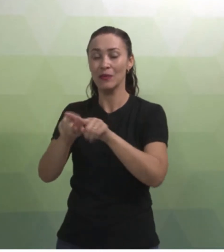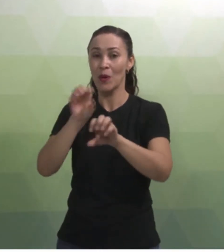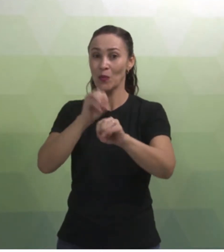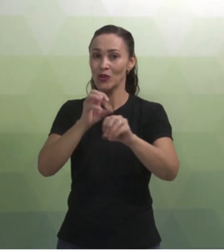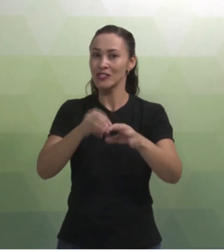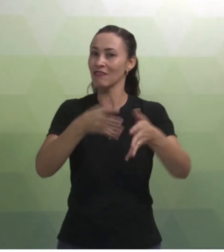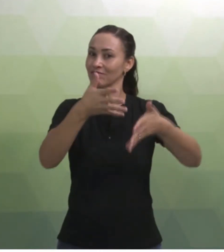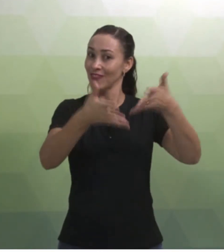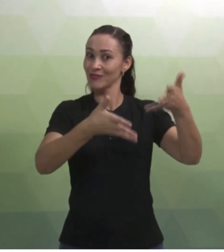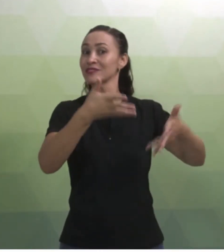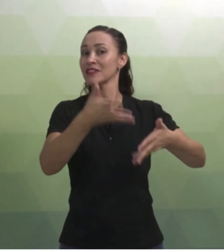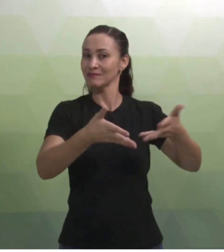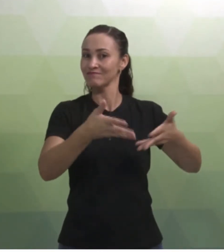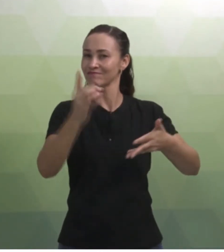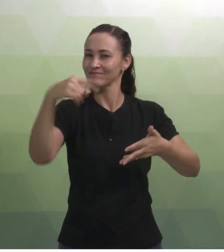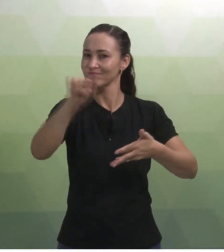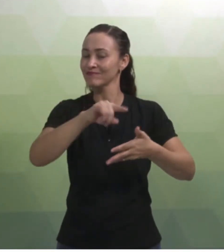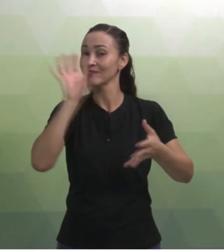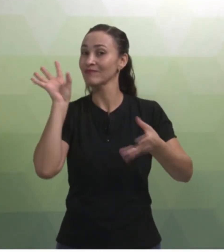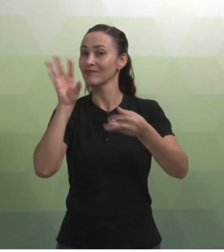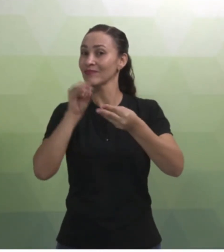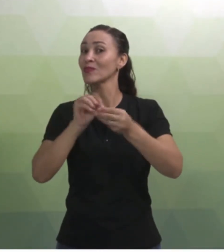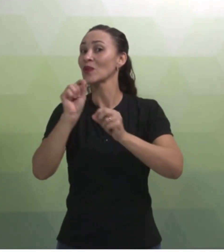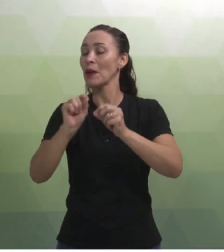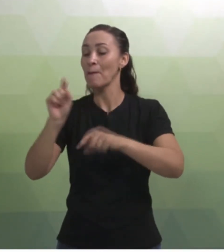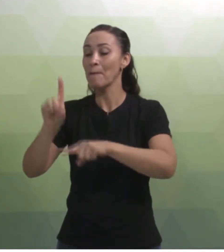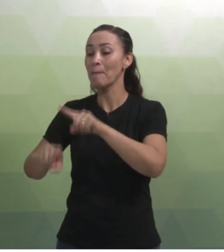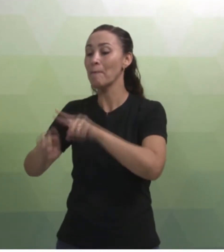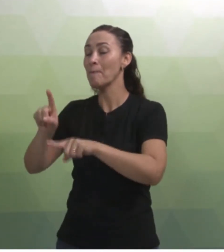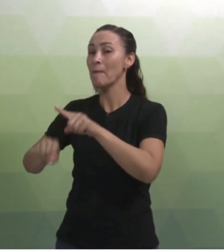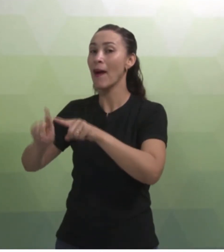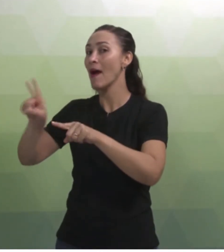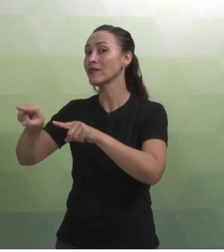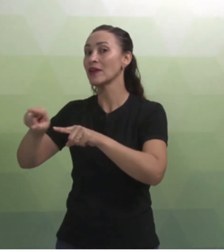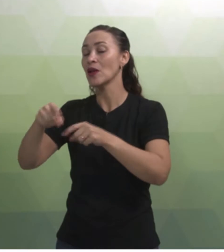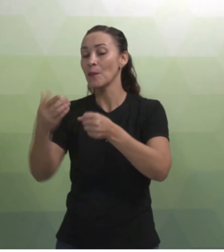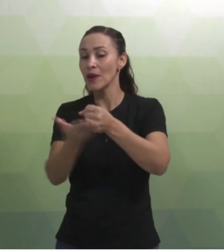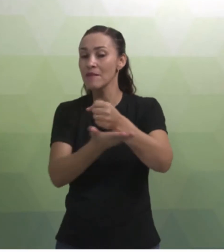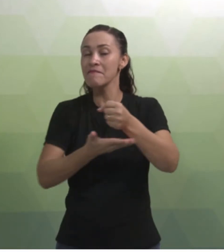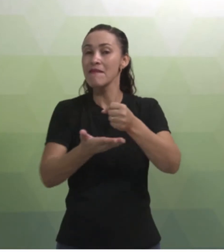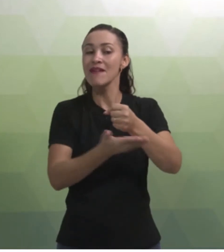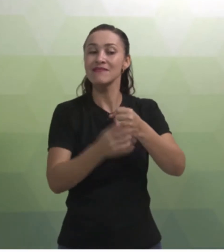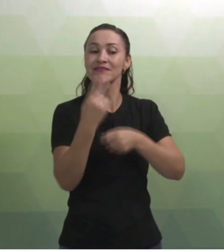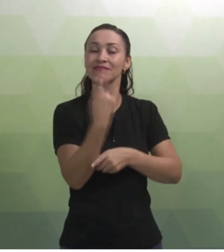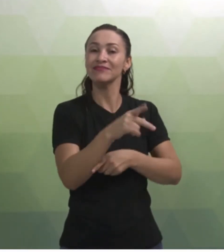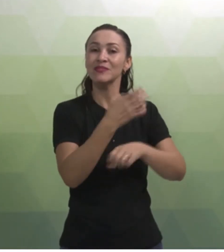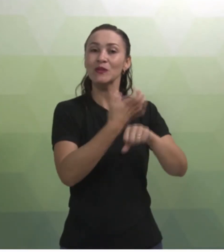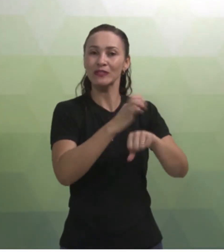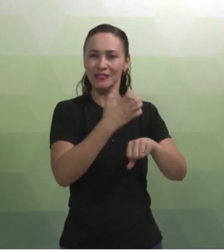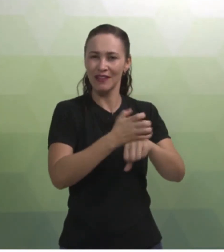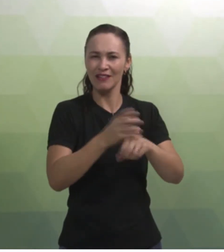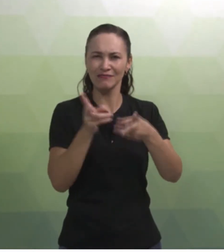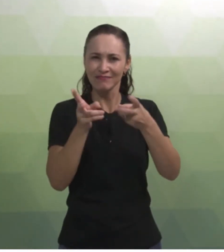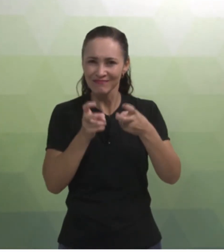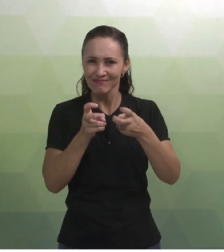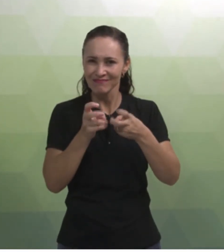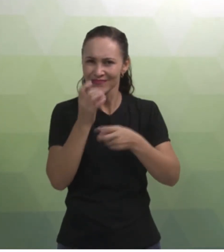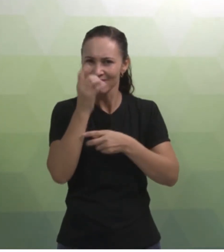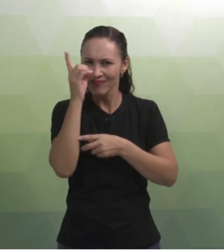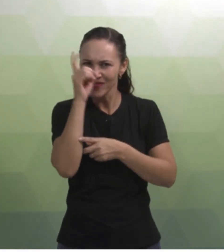Então, vocês vão pegar esse material e embasar esse estágio. Então, percebam que não é difícil, não. Vocês não vão precisar